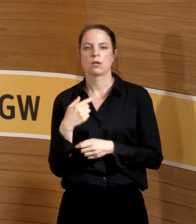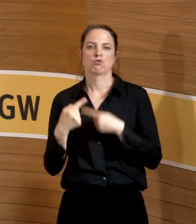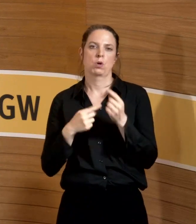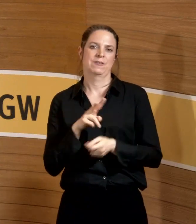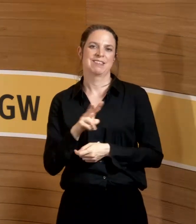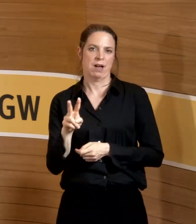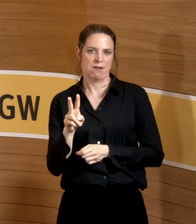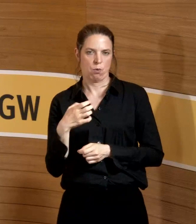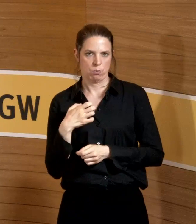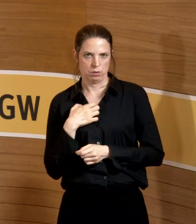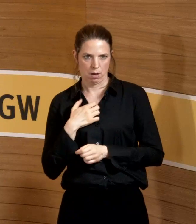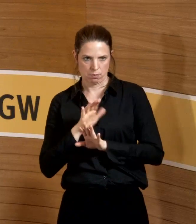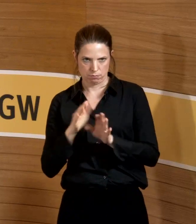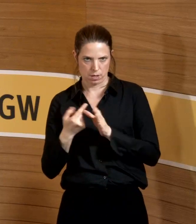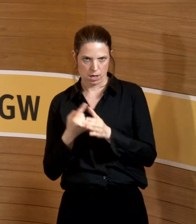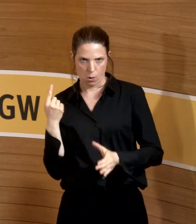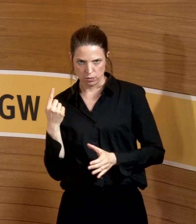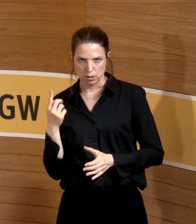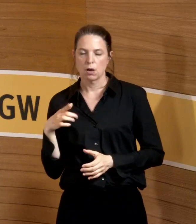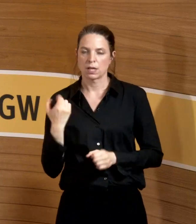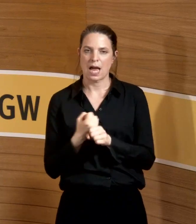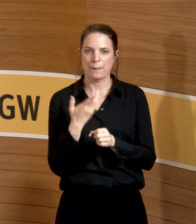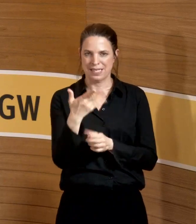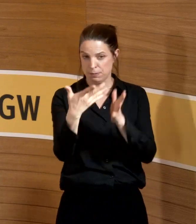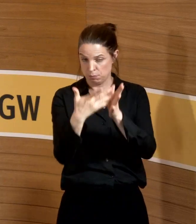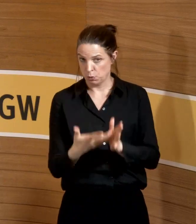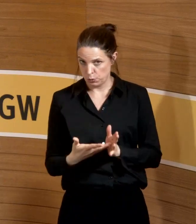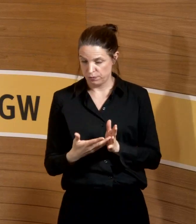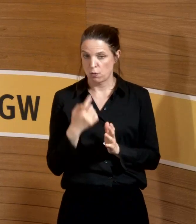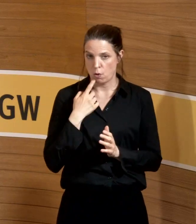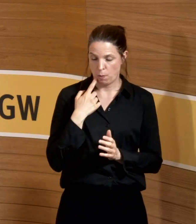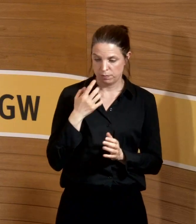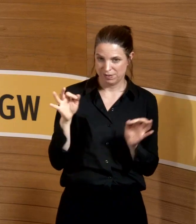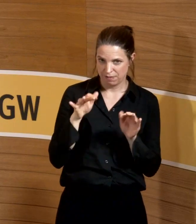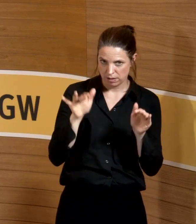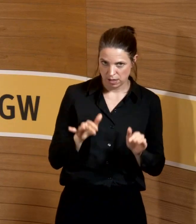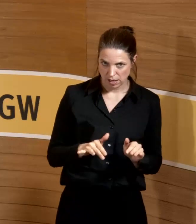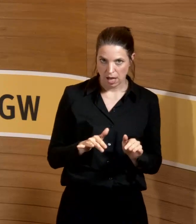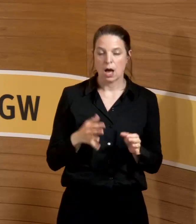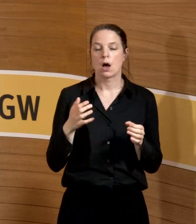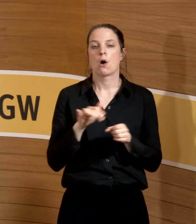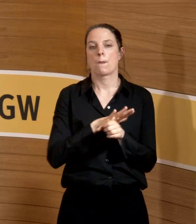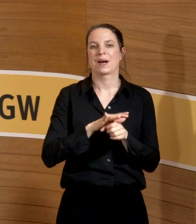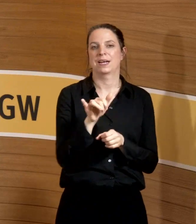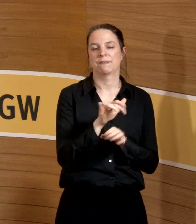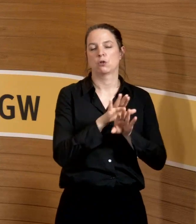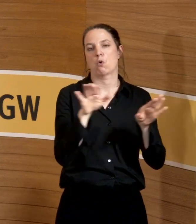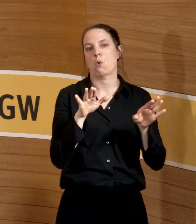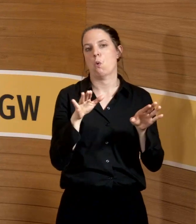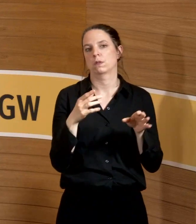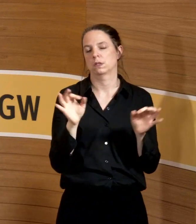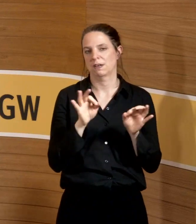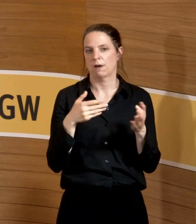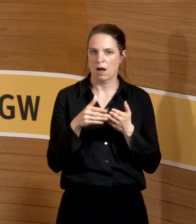ziehen, bis der Arbeitgeber seine Arbeit gemacht hat und klar ist, wo die Schwangere halt ohne Gefährdung weiter beschäftigt werden kann. Das ist das